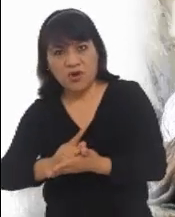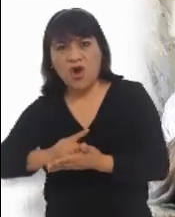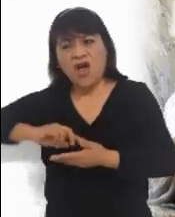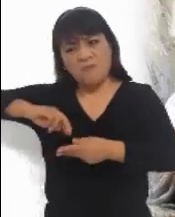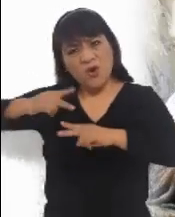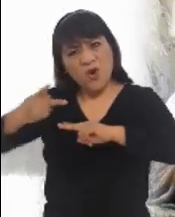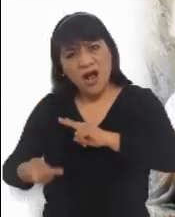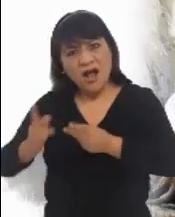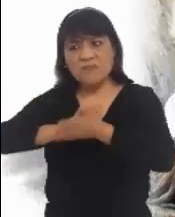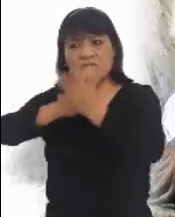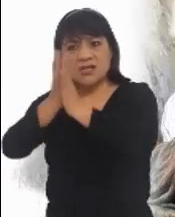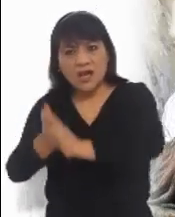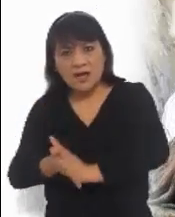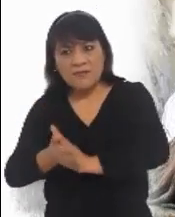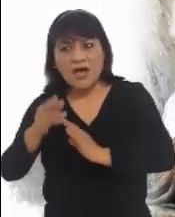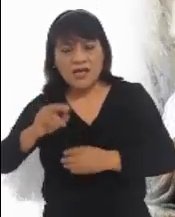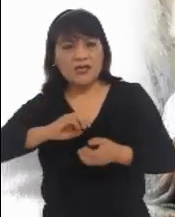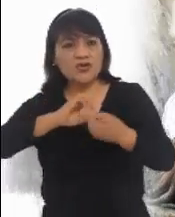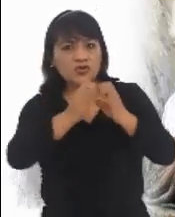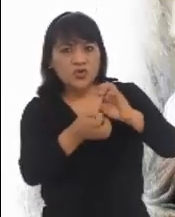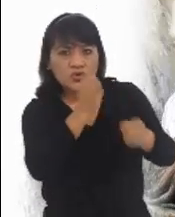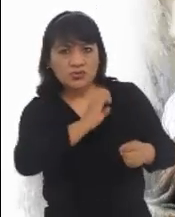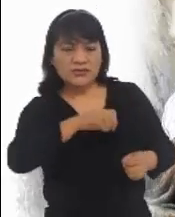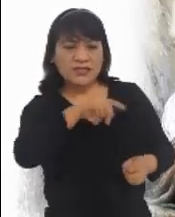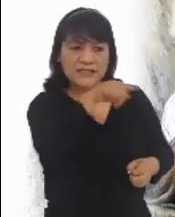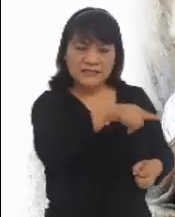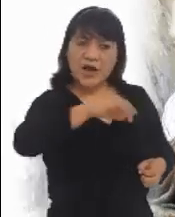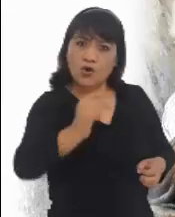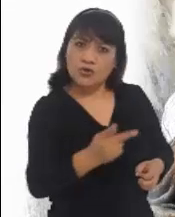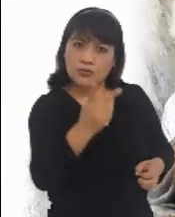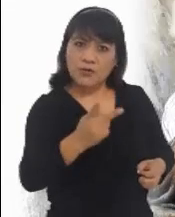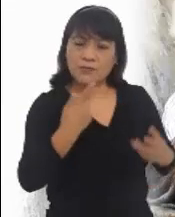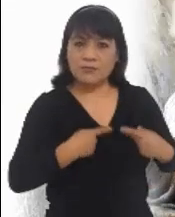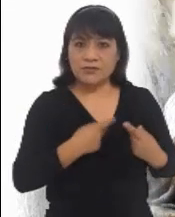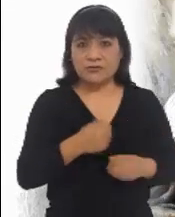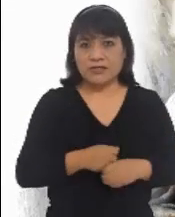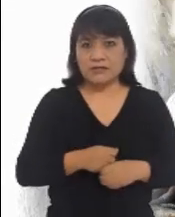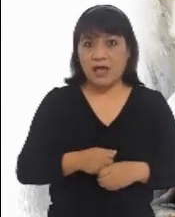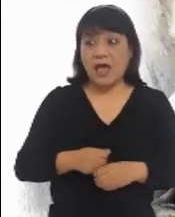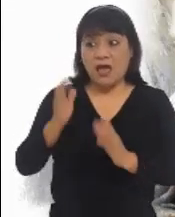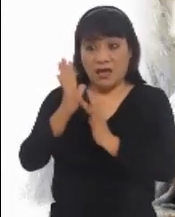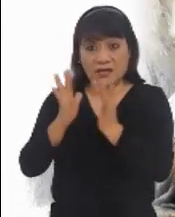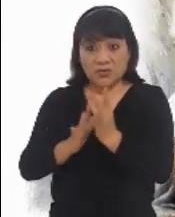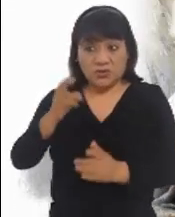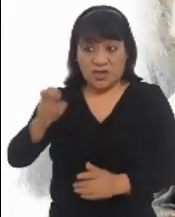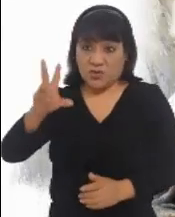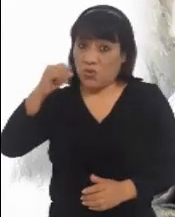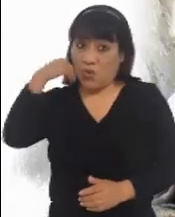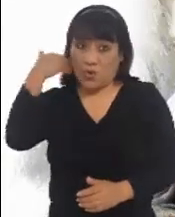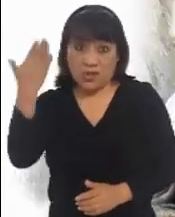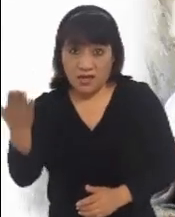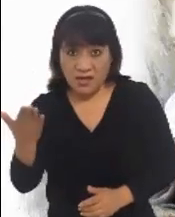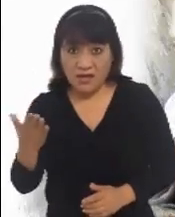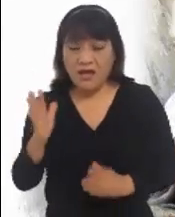rechazo y franco odio a los pueblos vecinos. Cristo quiere romper con esta falsa interpretación de lo que Dios quiere,